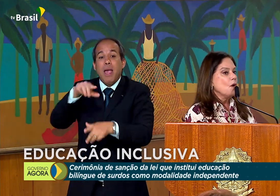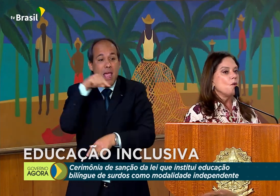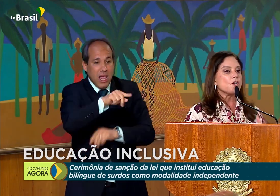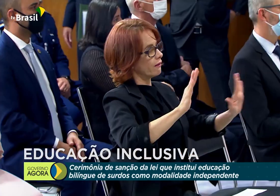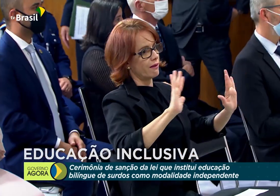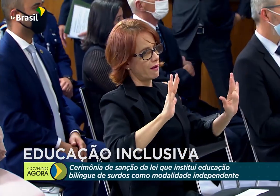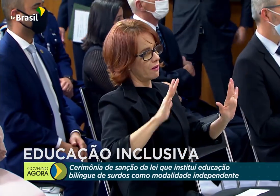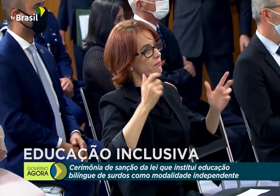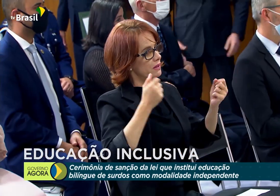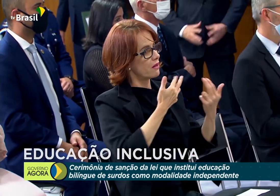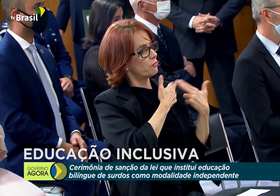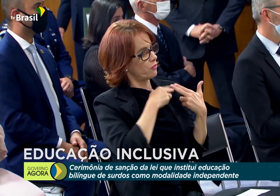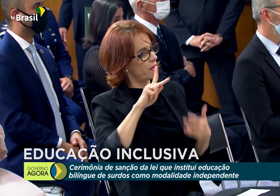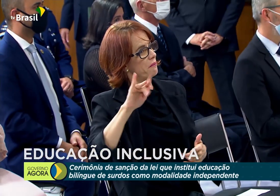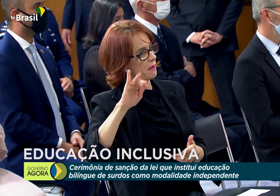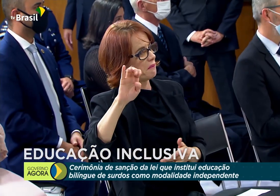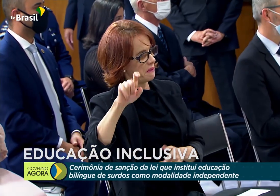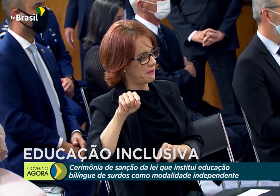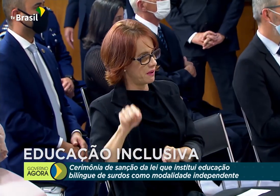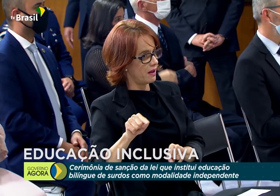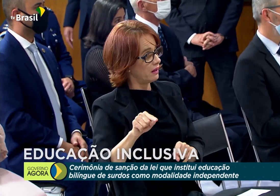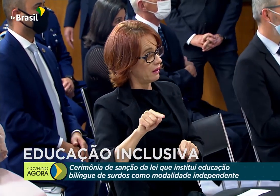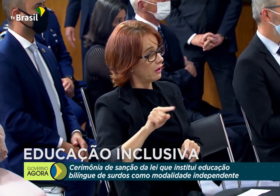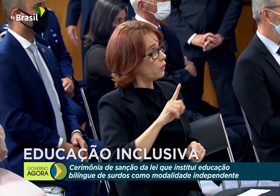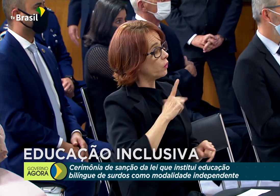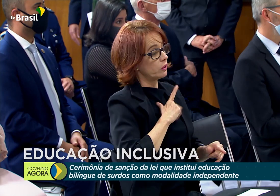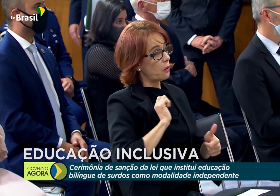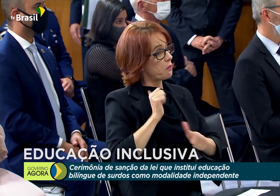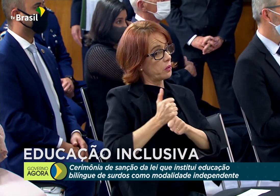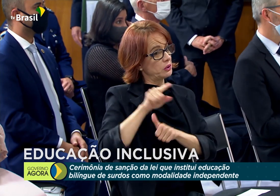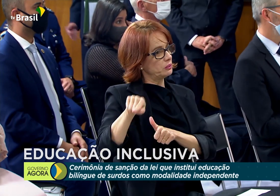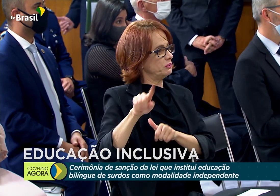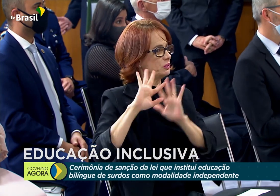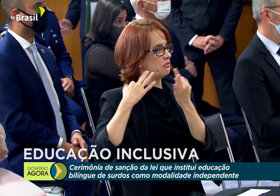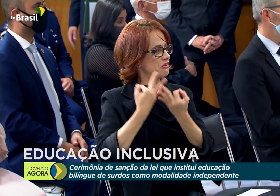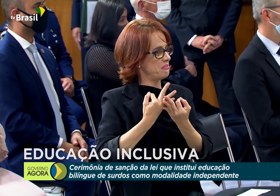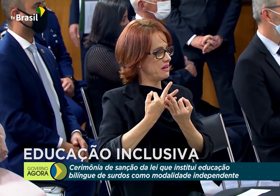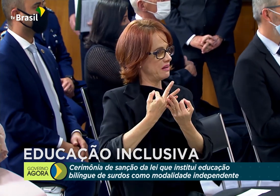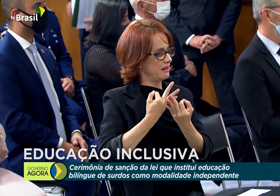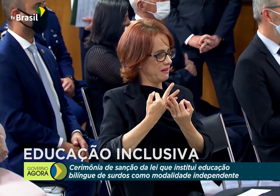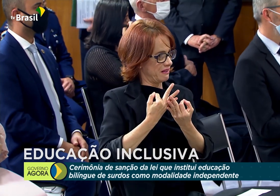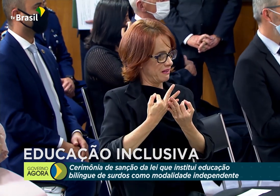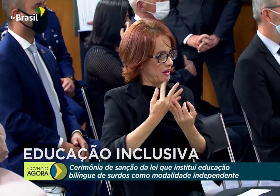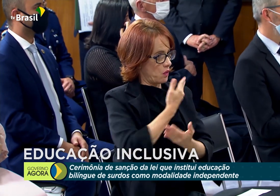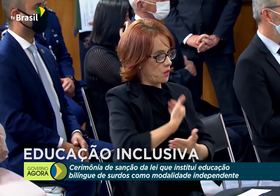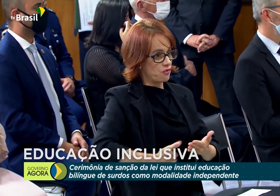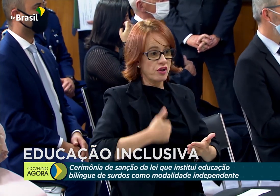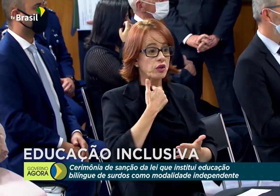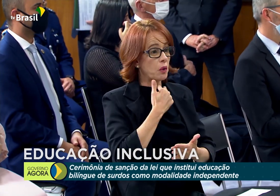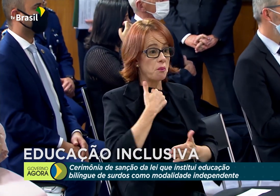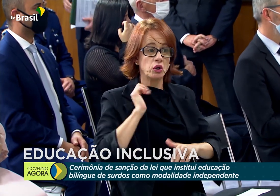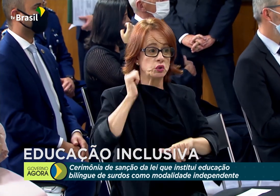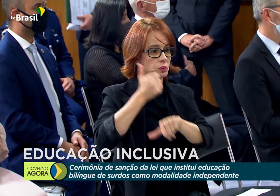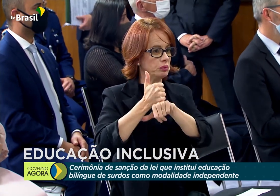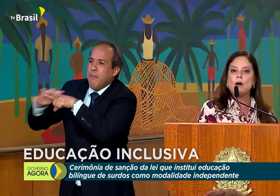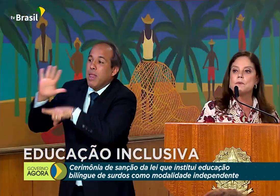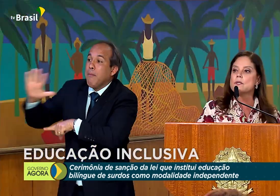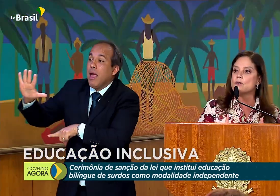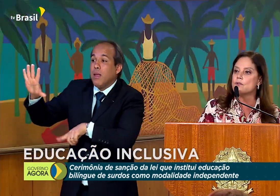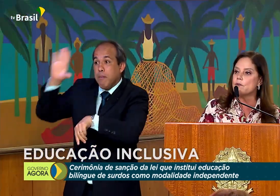O Estado não pode tutelar a decisão dos pais, ele só pode entrar na omissão dos pais. Quem sabe o que é melhor para os seus